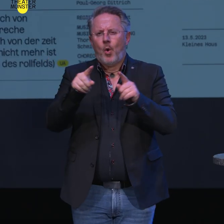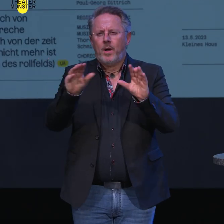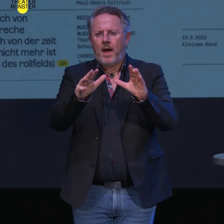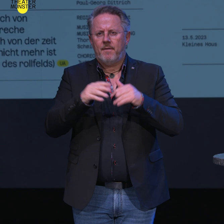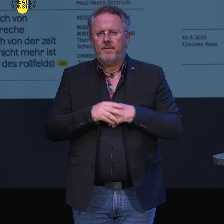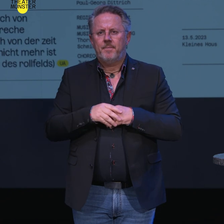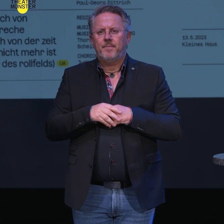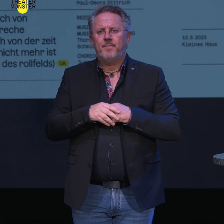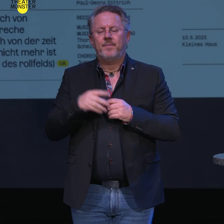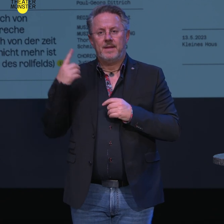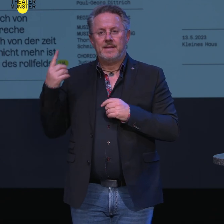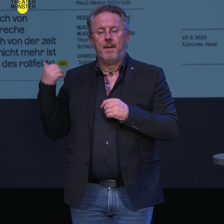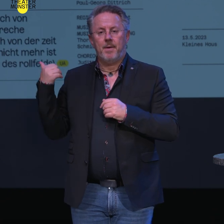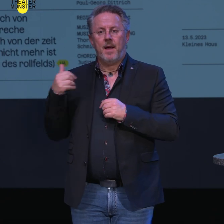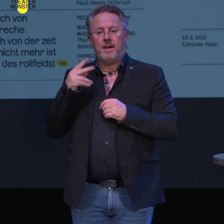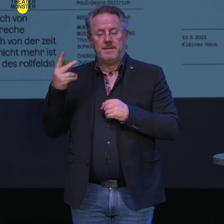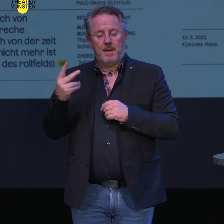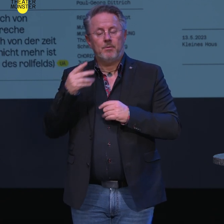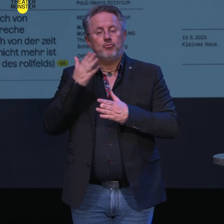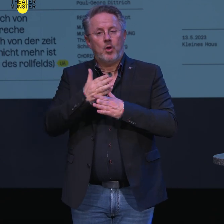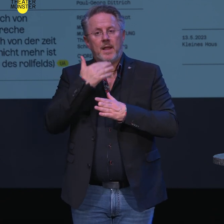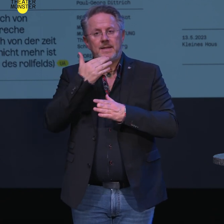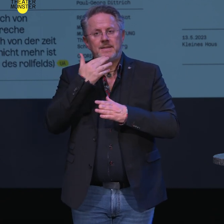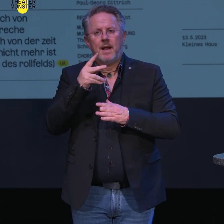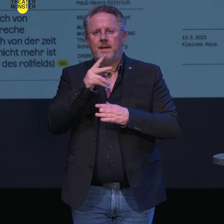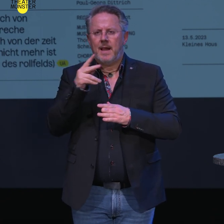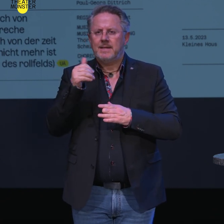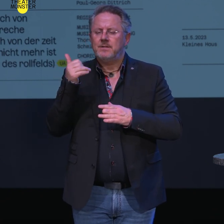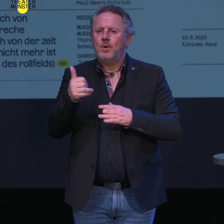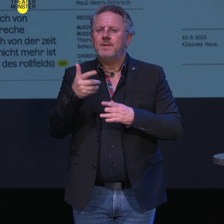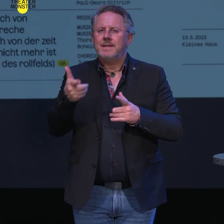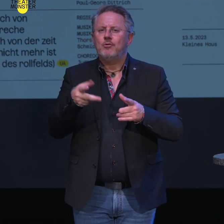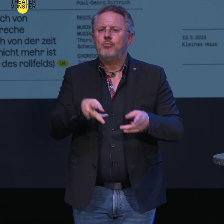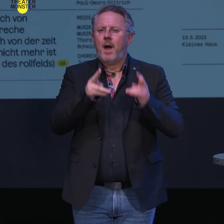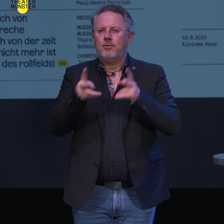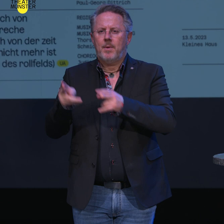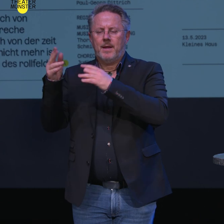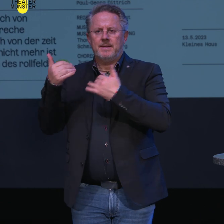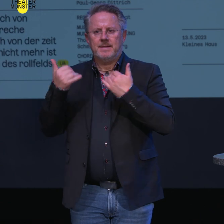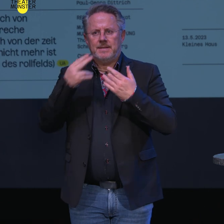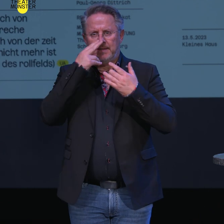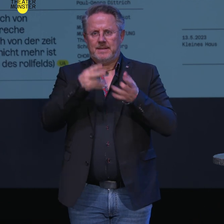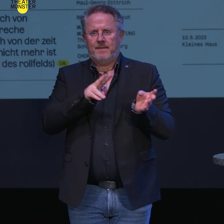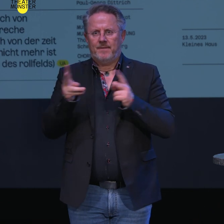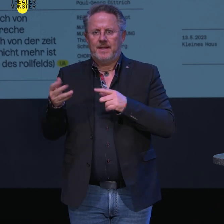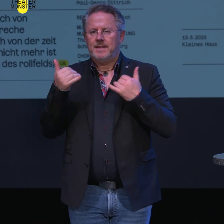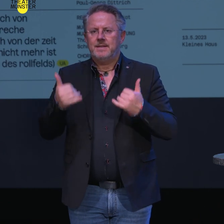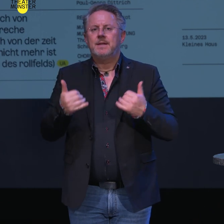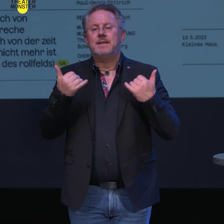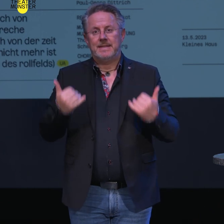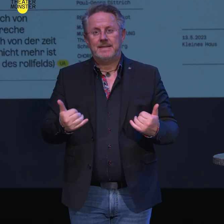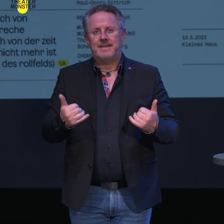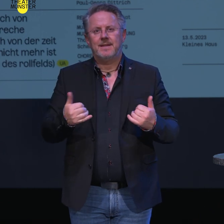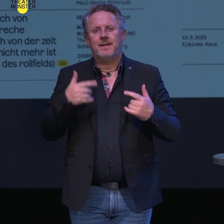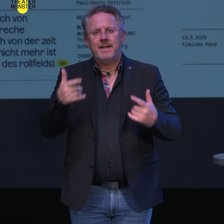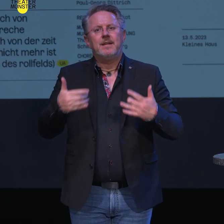Renzi Alkalisi hat vorhin die spartenübergreifende Produktion und wenn ich von der Zeit spreche, spreche ich von der Zeit, schon nicht mehr ist, am Rande